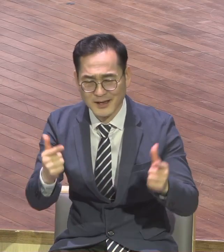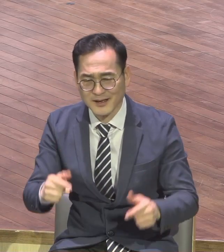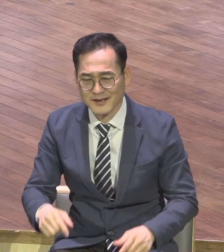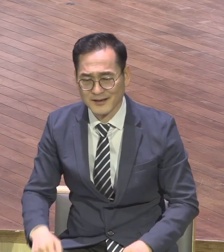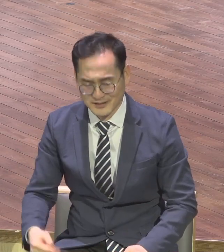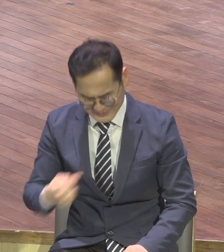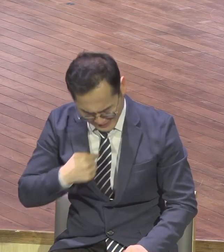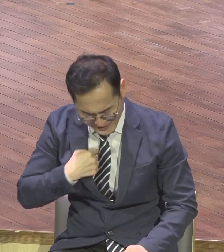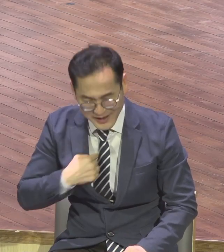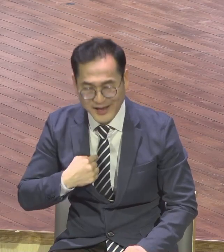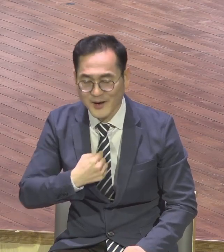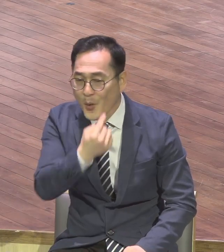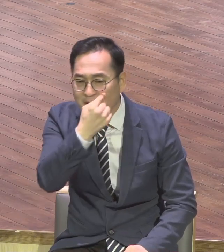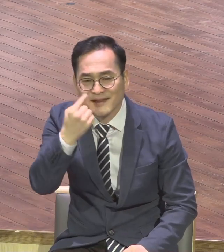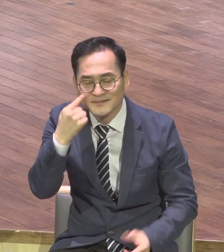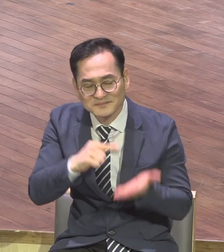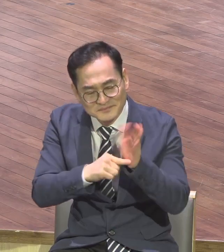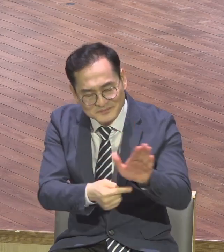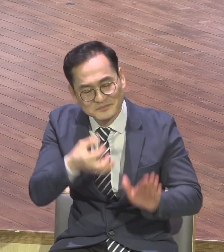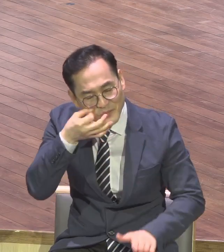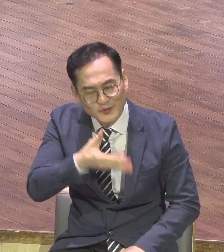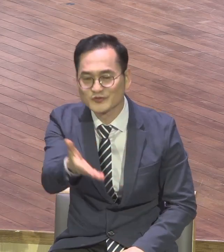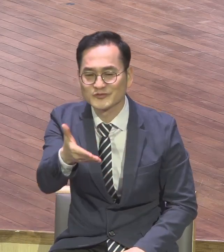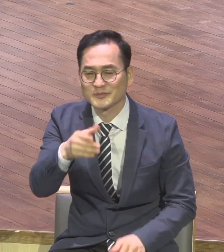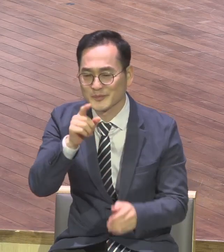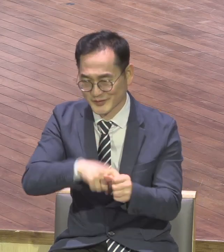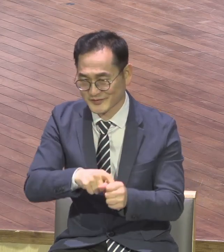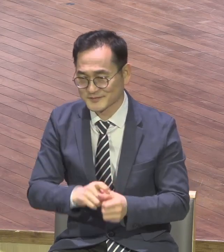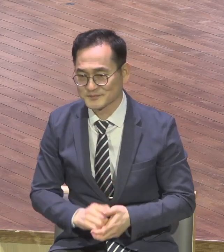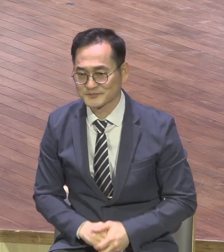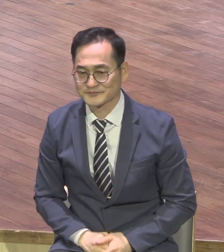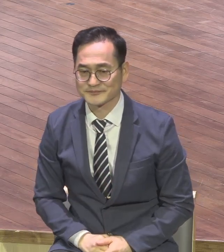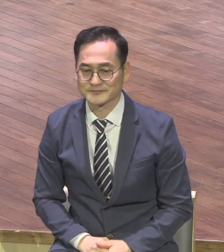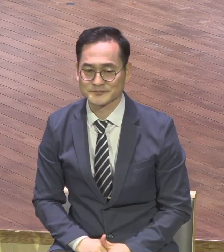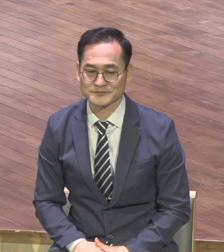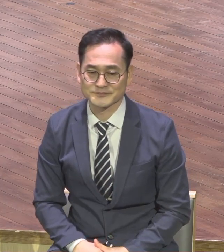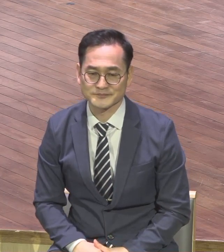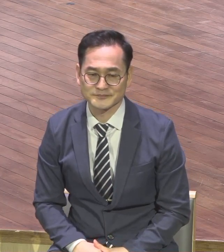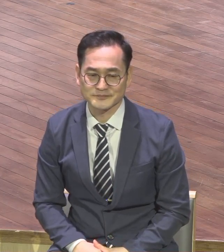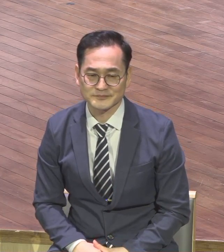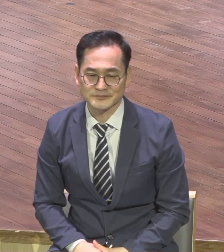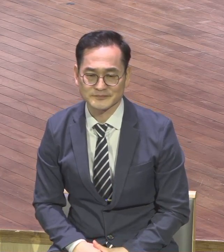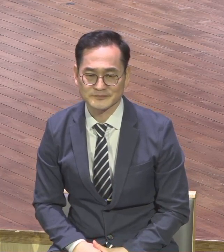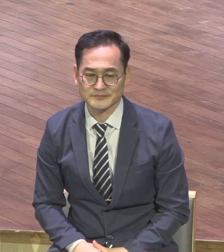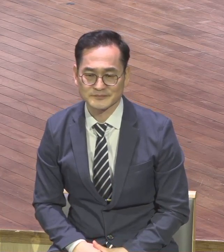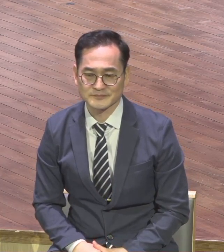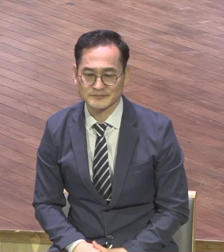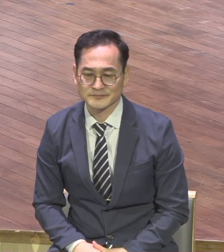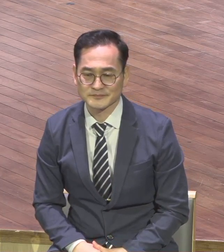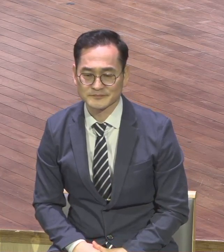하나님이시라 하나님께서 하게 하신다는 것을 깨닫게 하기 위해서 감옥에 가단한 것이죠